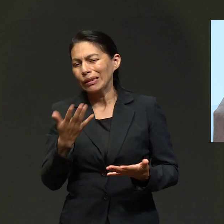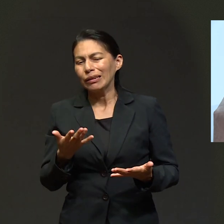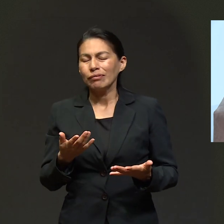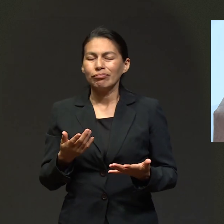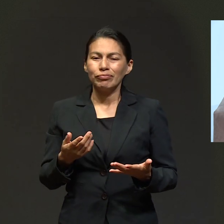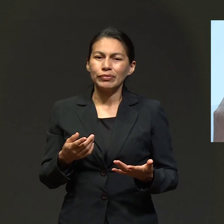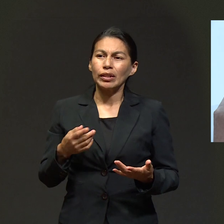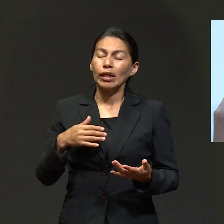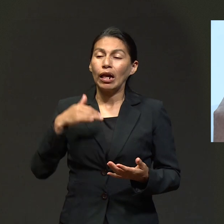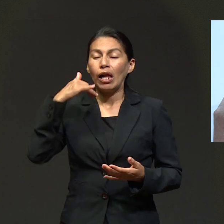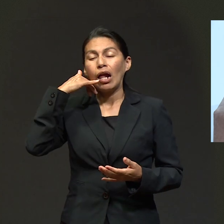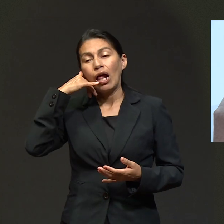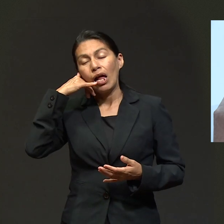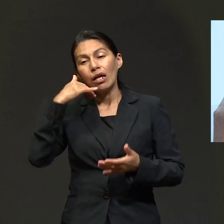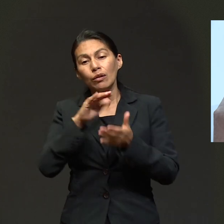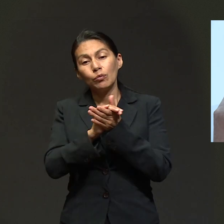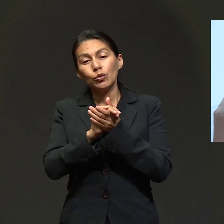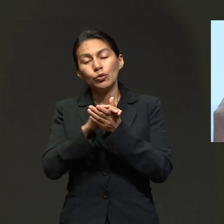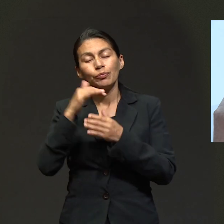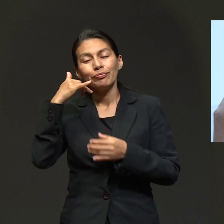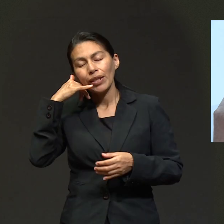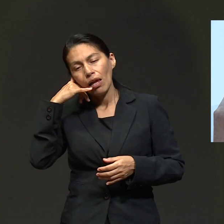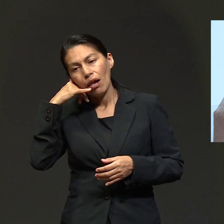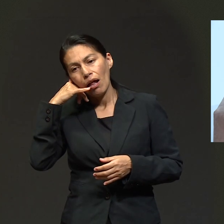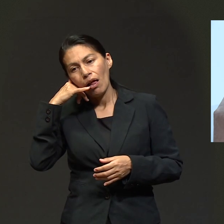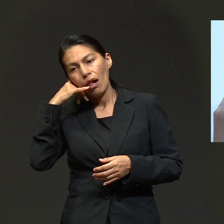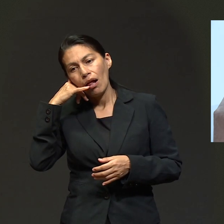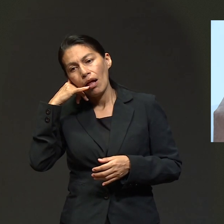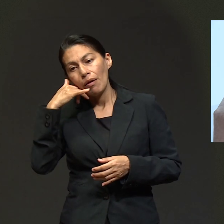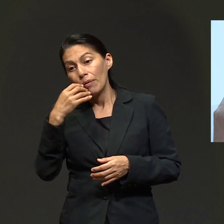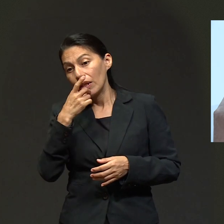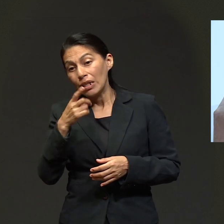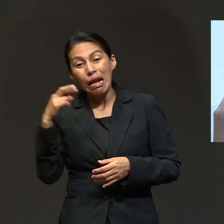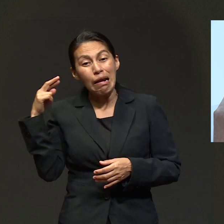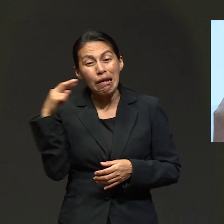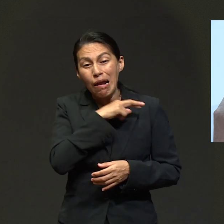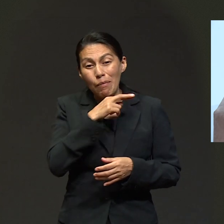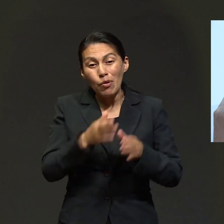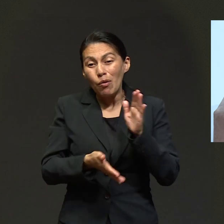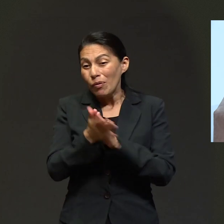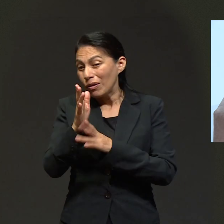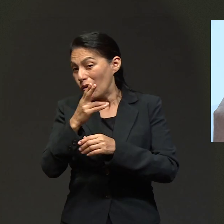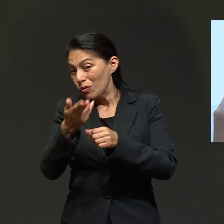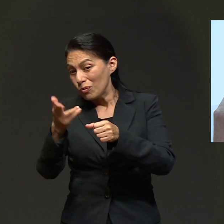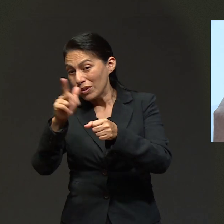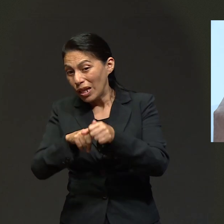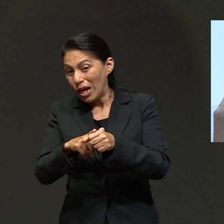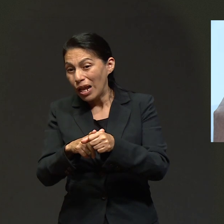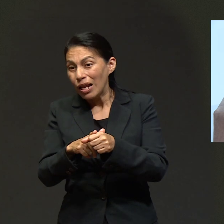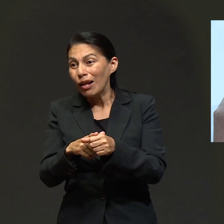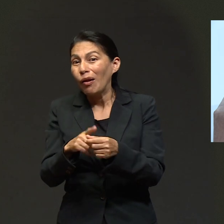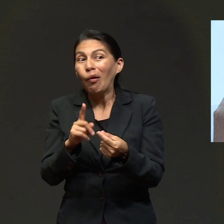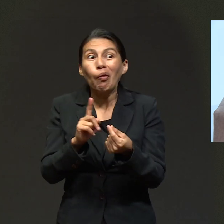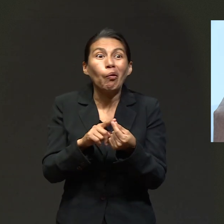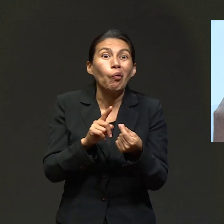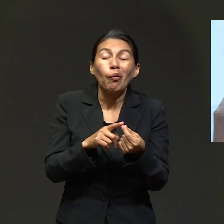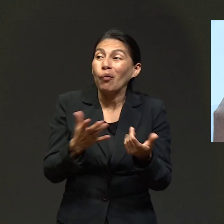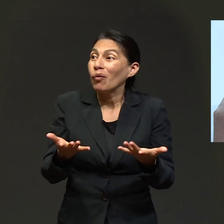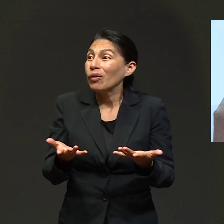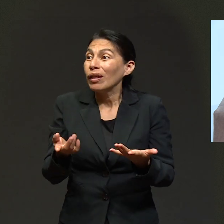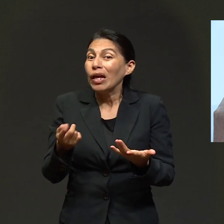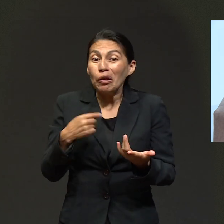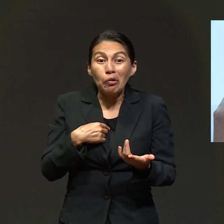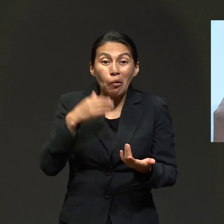no, pues le hablé a mi esposo y noté que algo anormal andaba ahí, ¿no? Y ya le comenté y me dice, no pierdas el tiempo y vete al hospital.